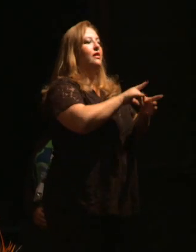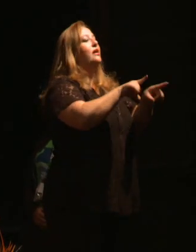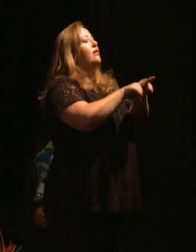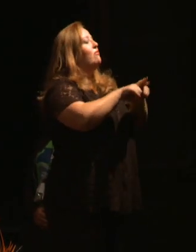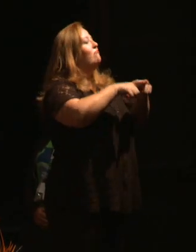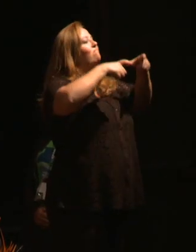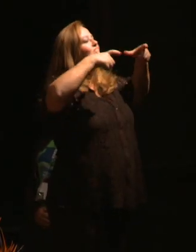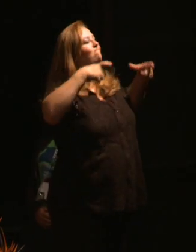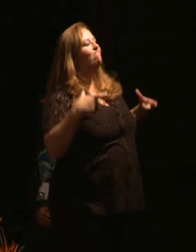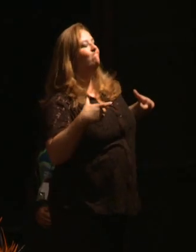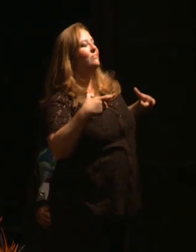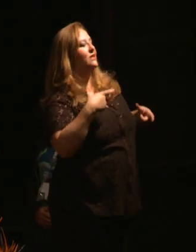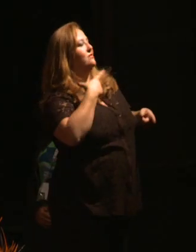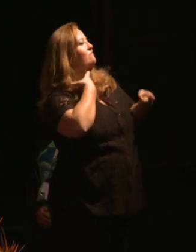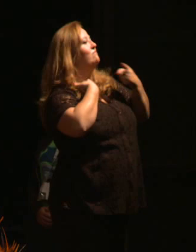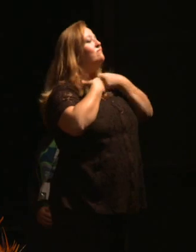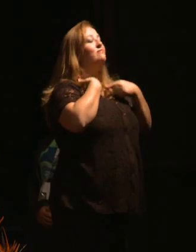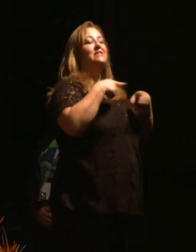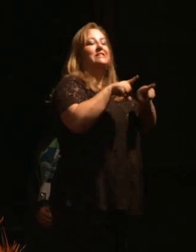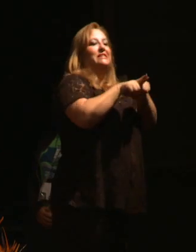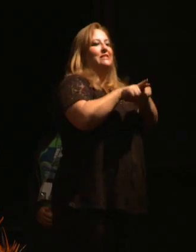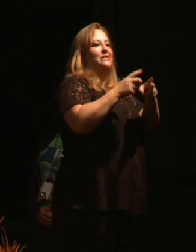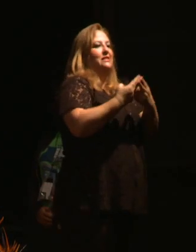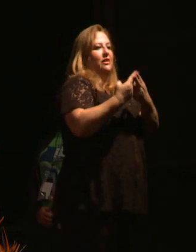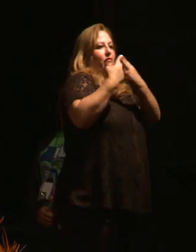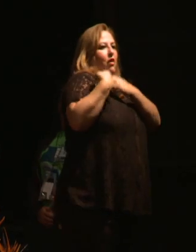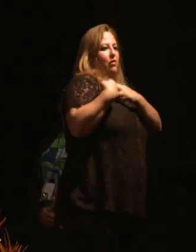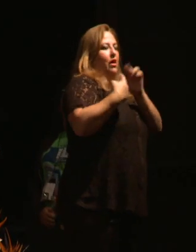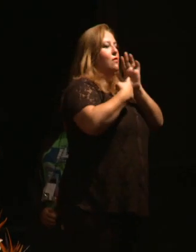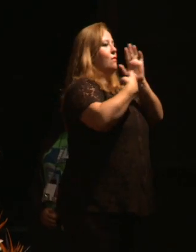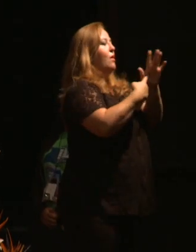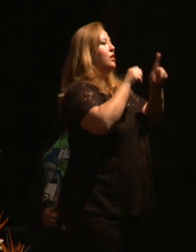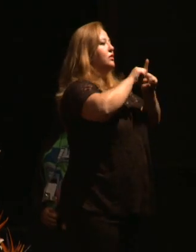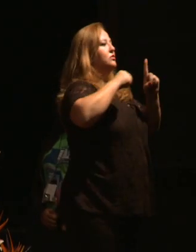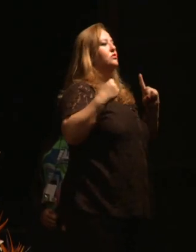aumenta ainda mais nossa responsabilidade frente à sociedade.